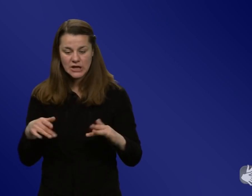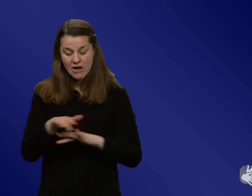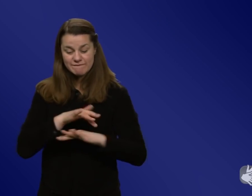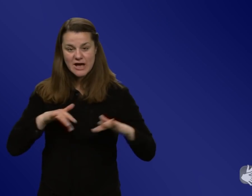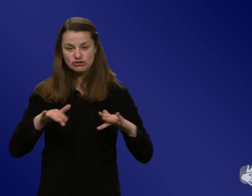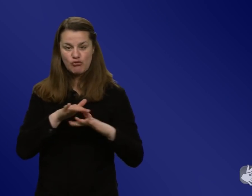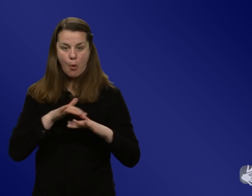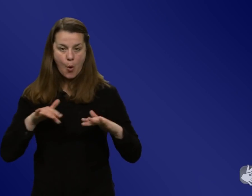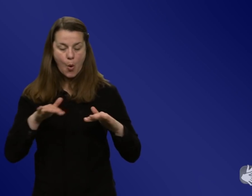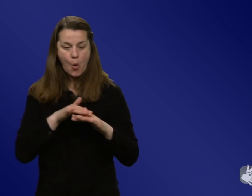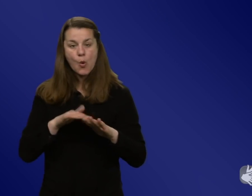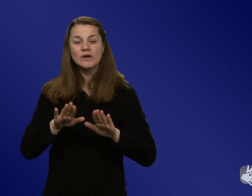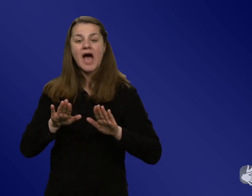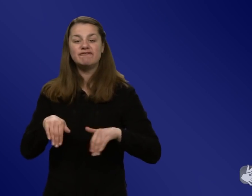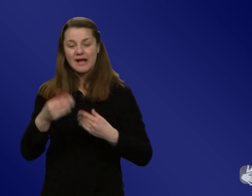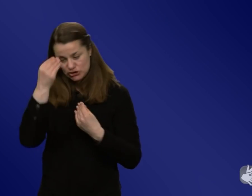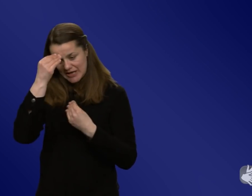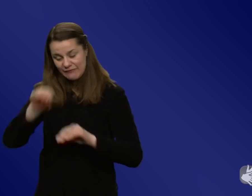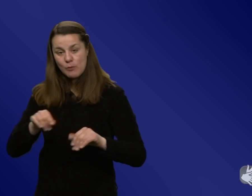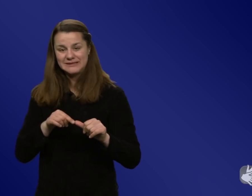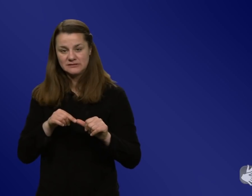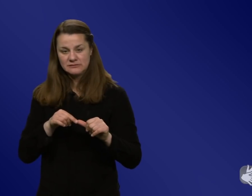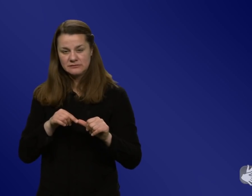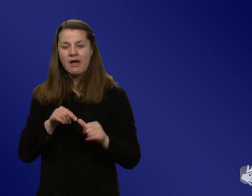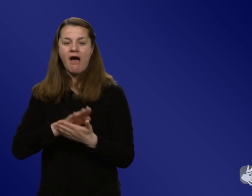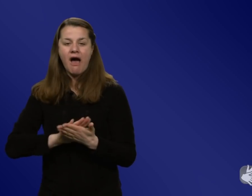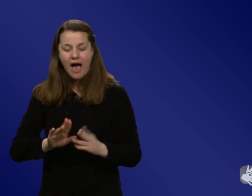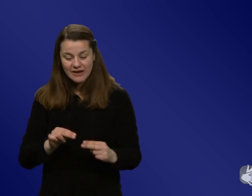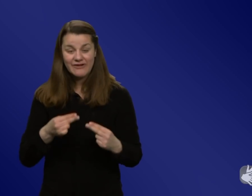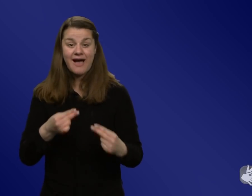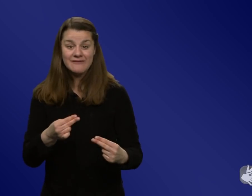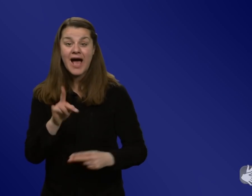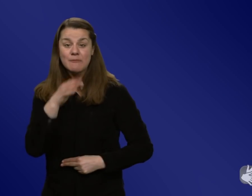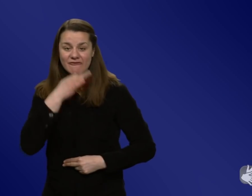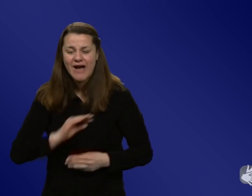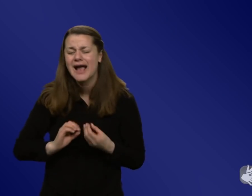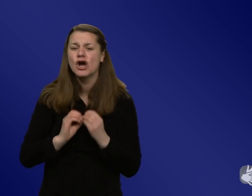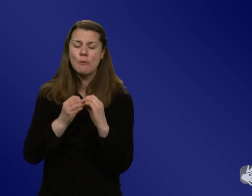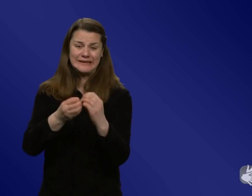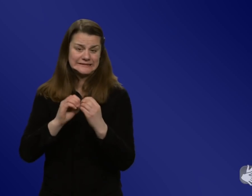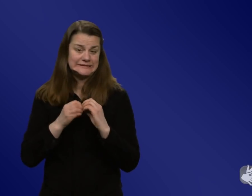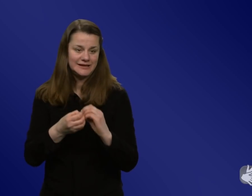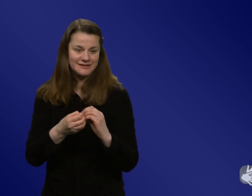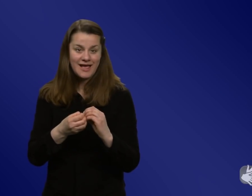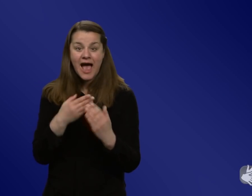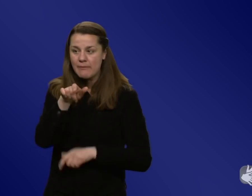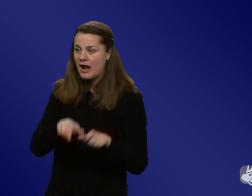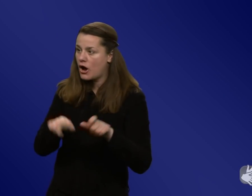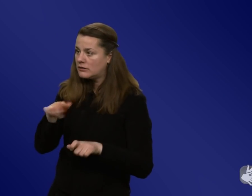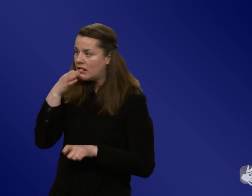oder Desinformationen relativ einfache Antworten auf komplexe Fragen geben. Und deswegen sind die natürlich auch so attraktiv.